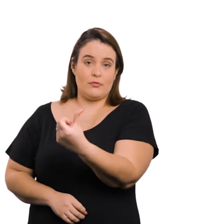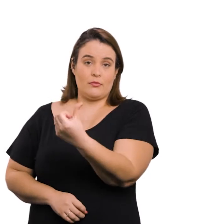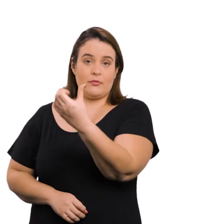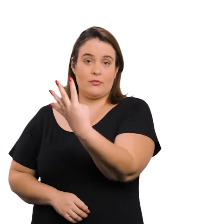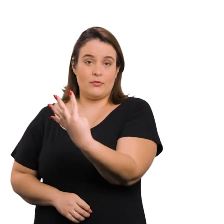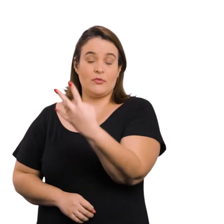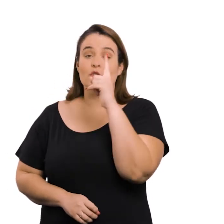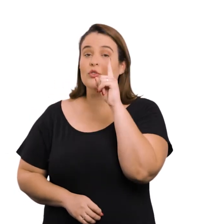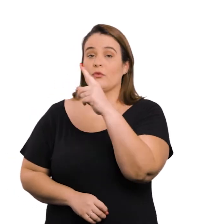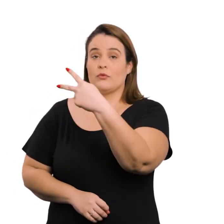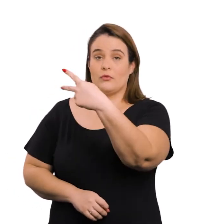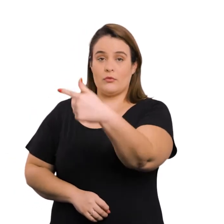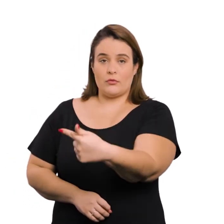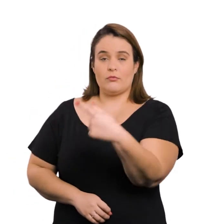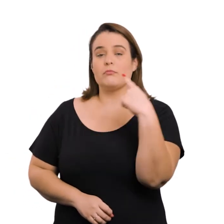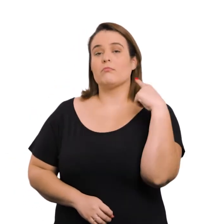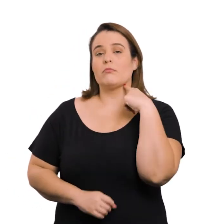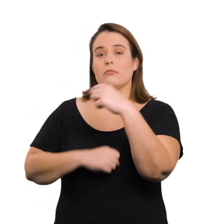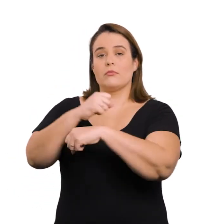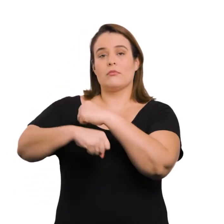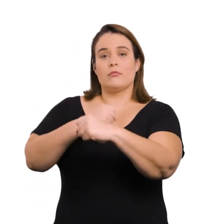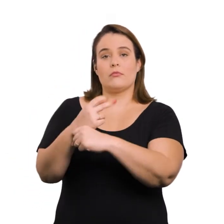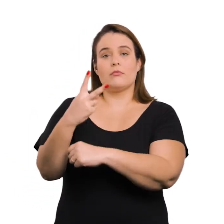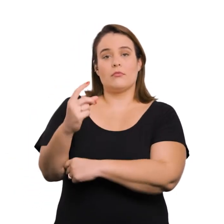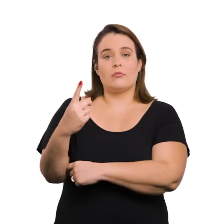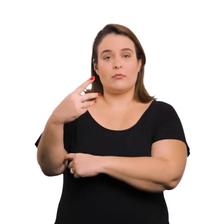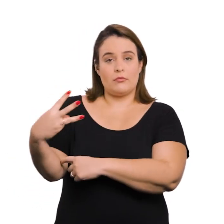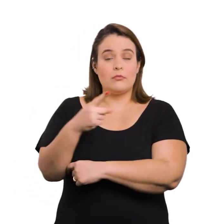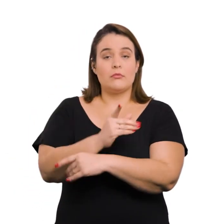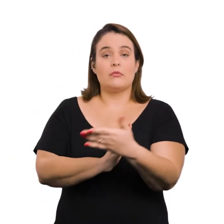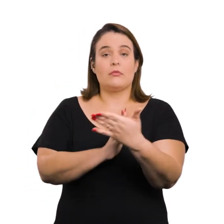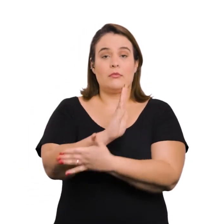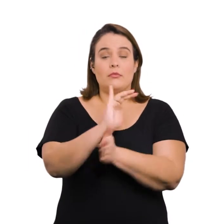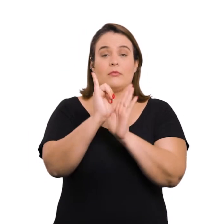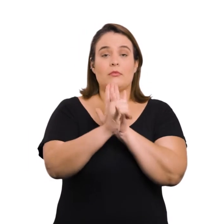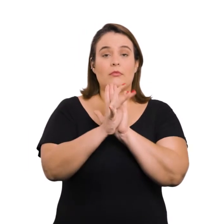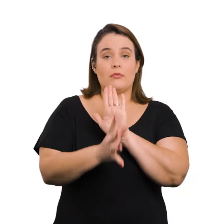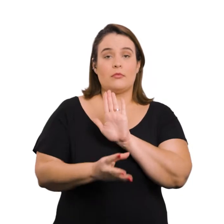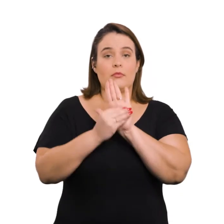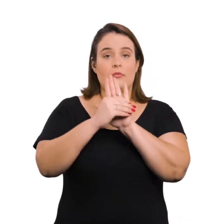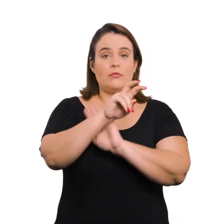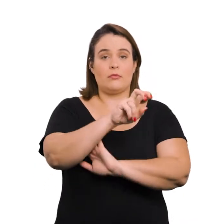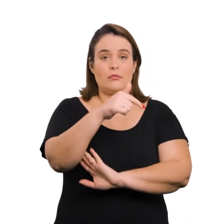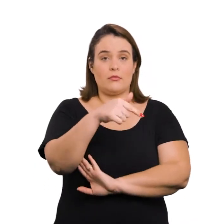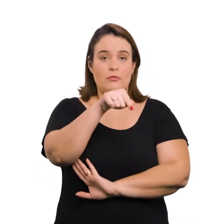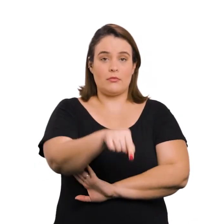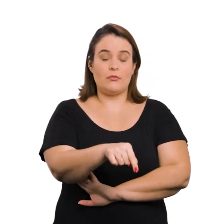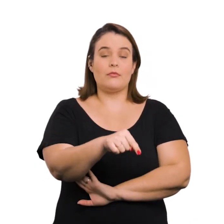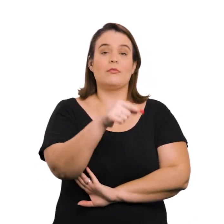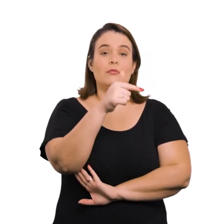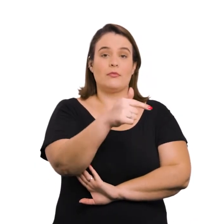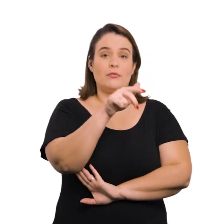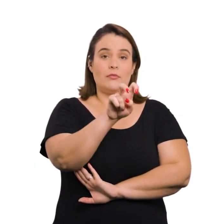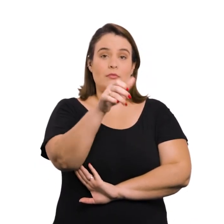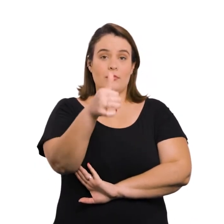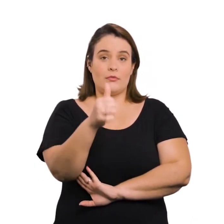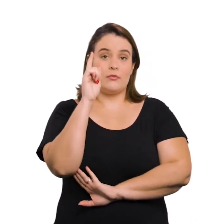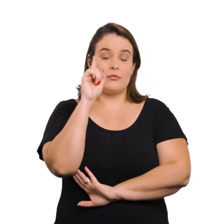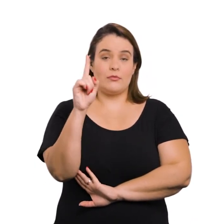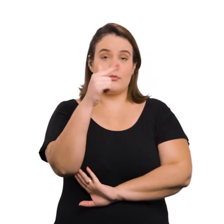.764, de 27 de maio de 2013. Regulamentada pelo Decreto nº 57